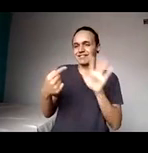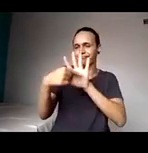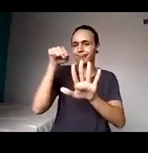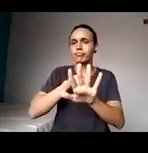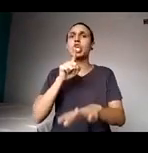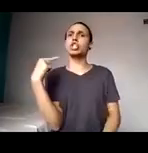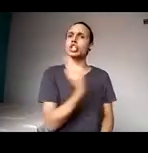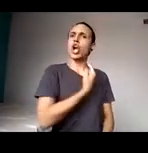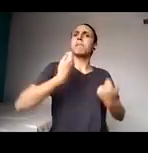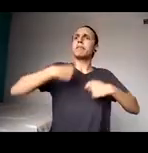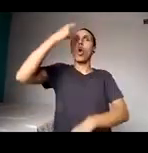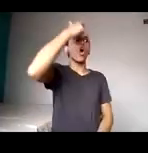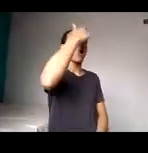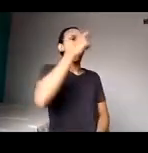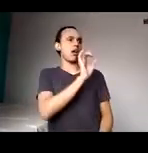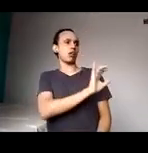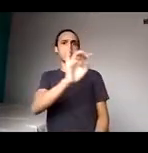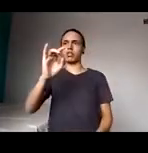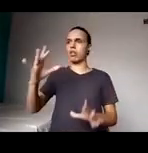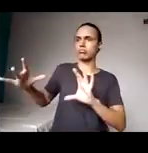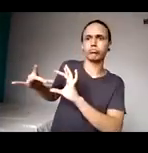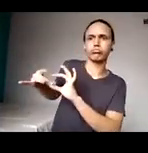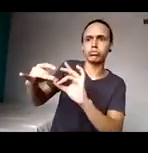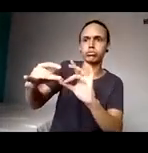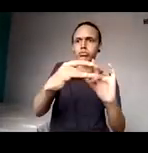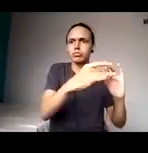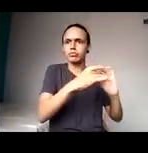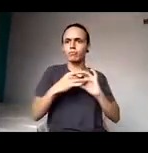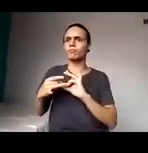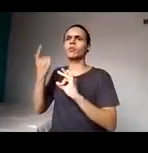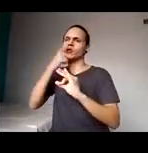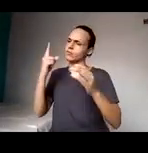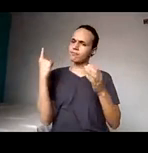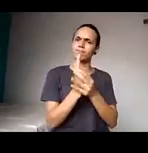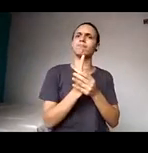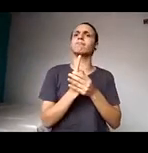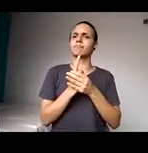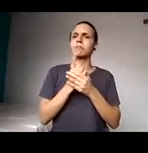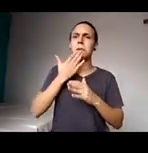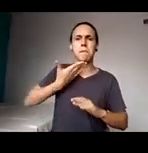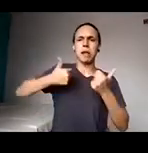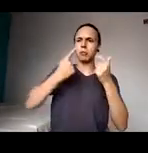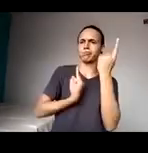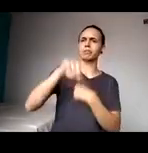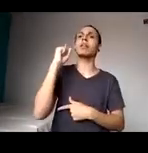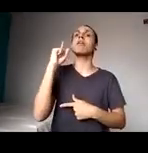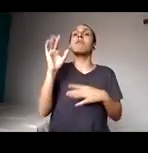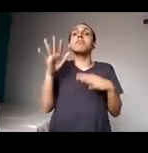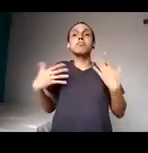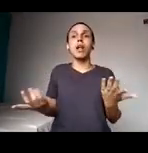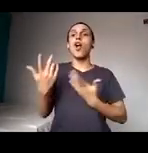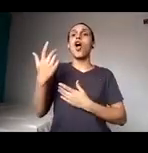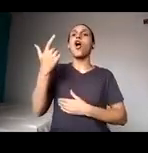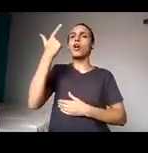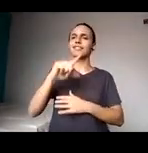consciências tornando um engajamento mais elevado e assim formar conceitos mais